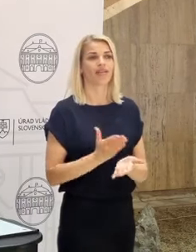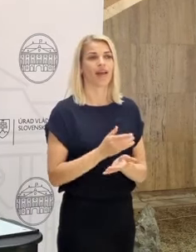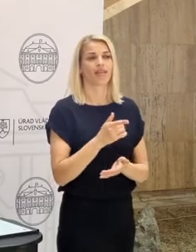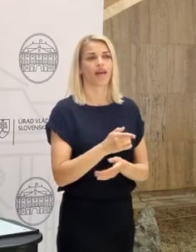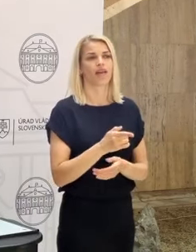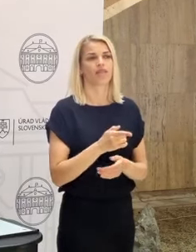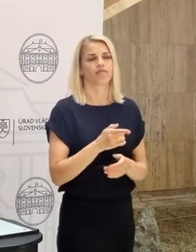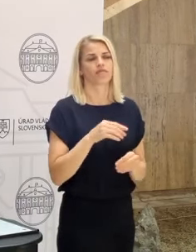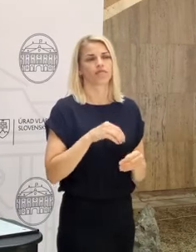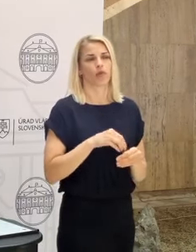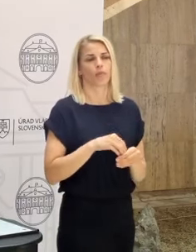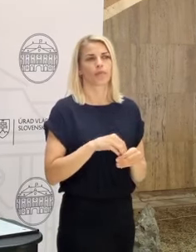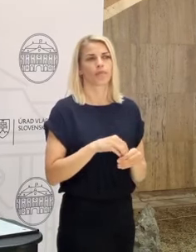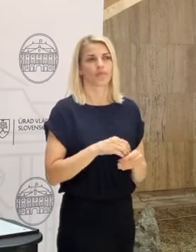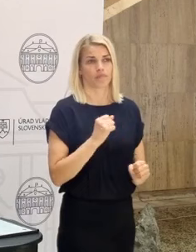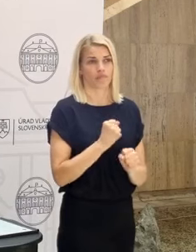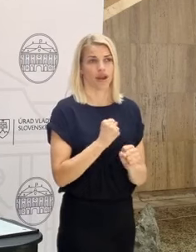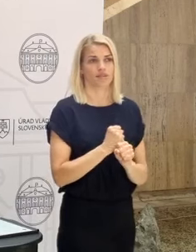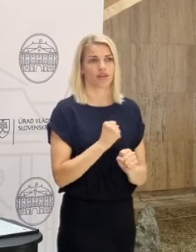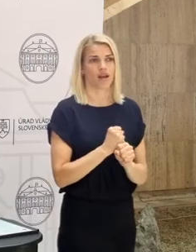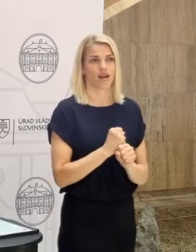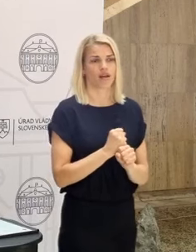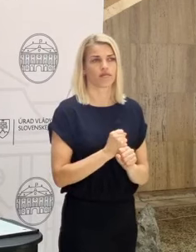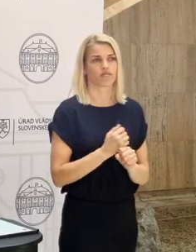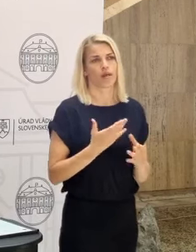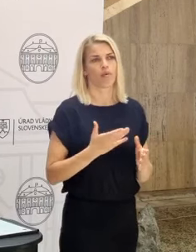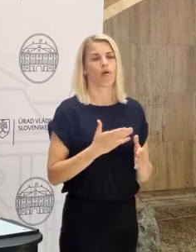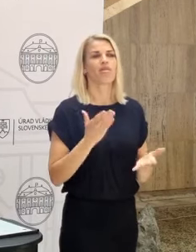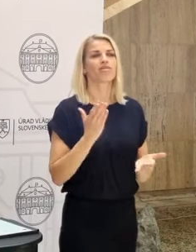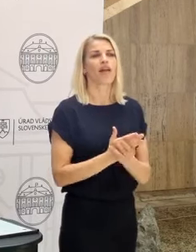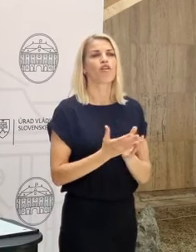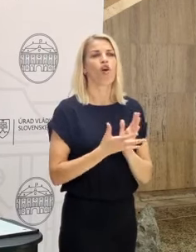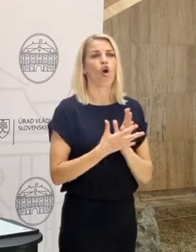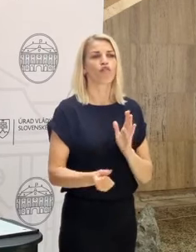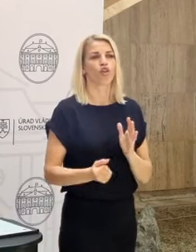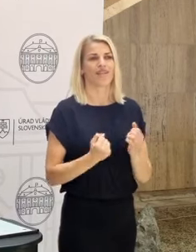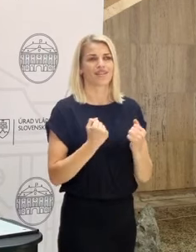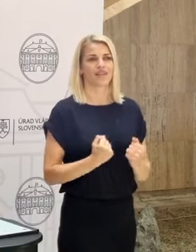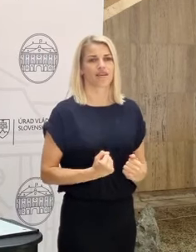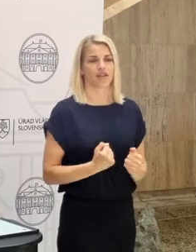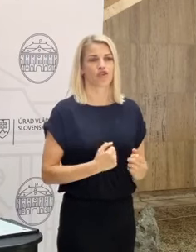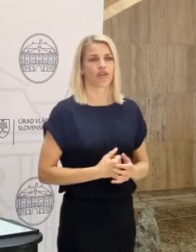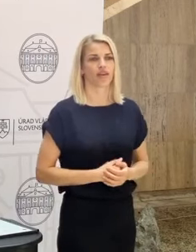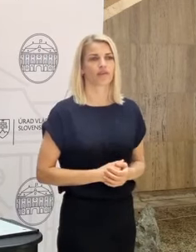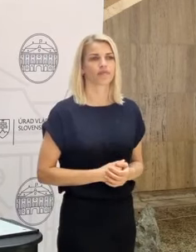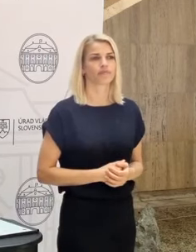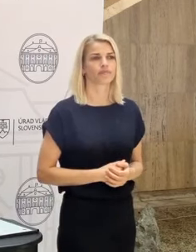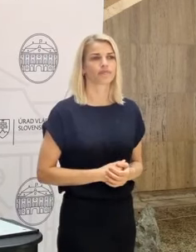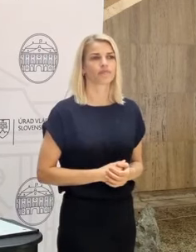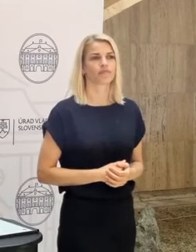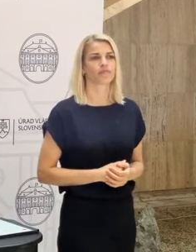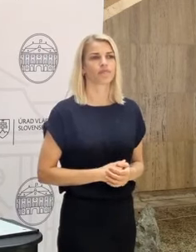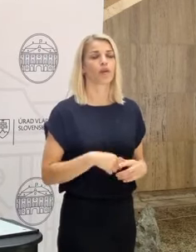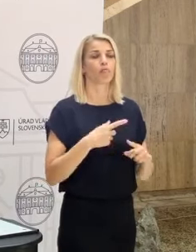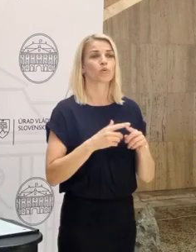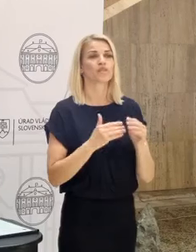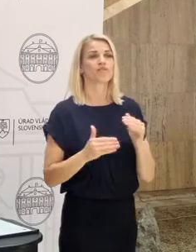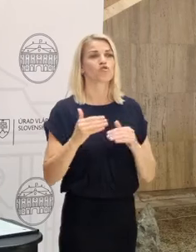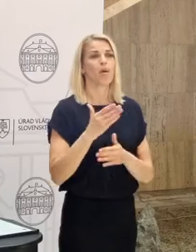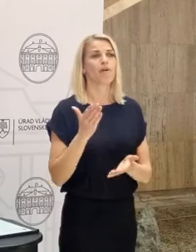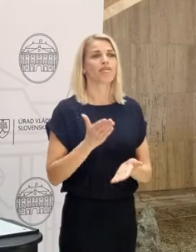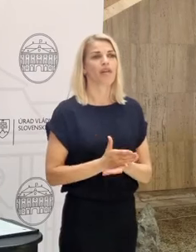na strane práce, alebo teda daňové odvodové zaťaženie, ak teda mám byť úplne presný, a zvyšujeme